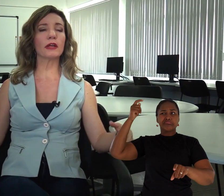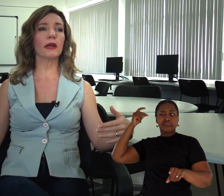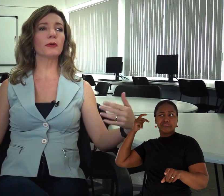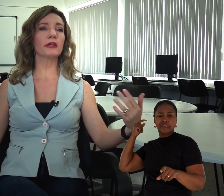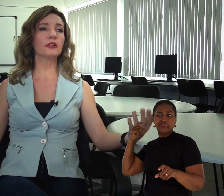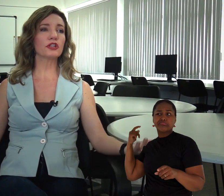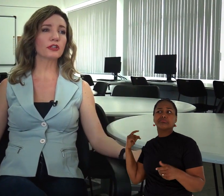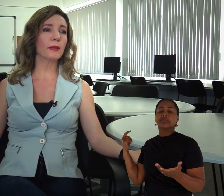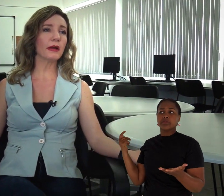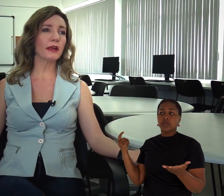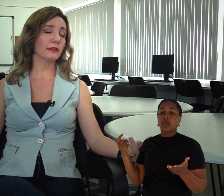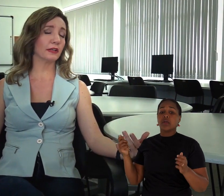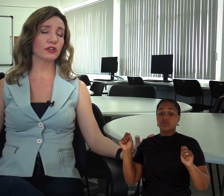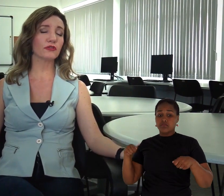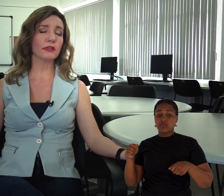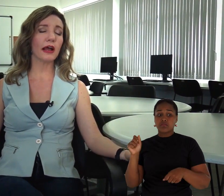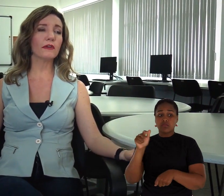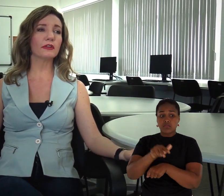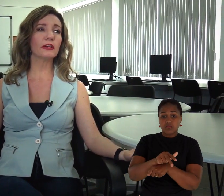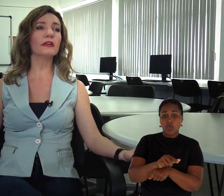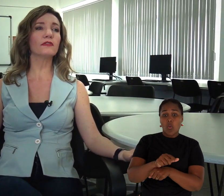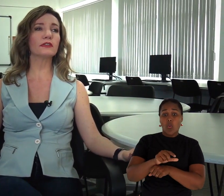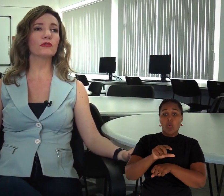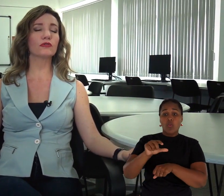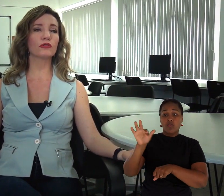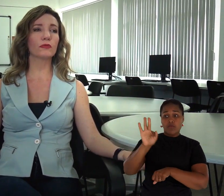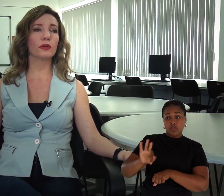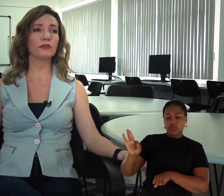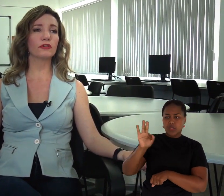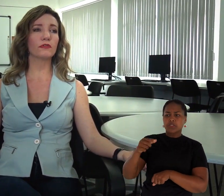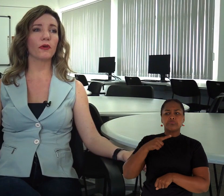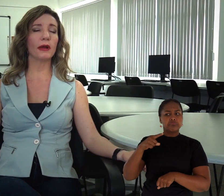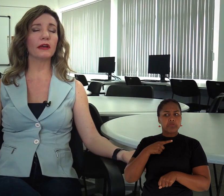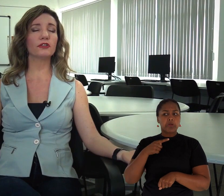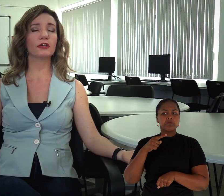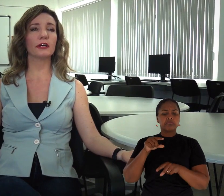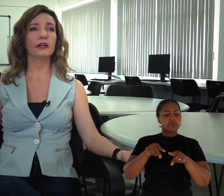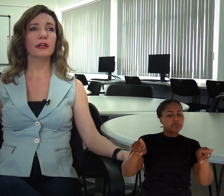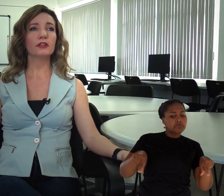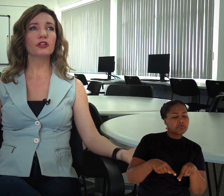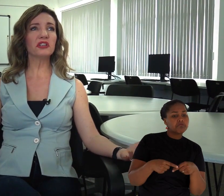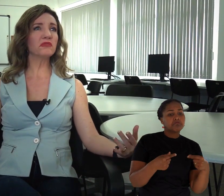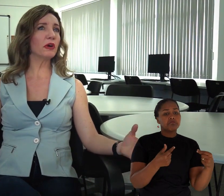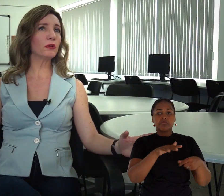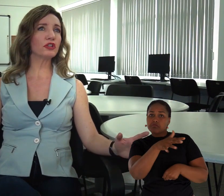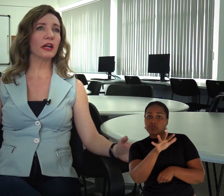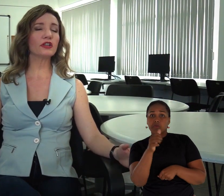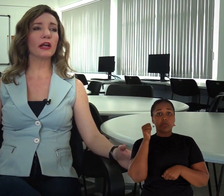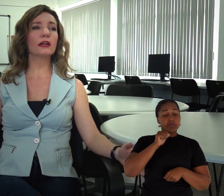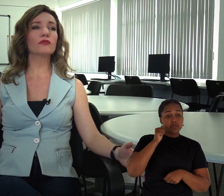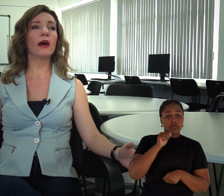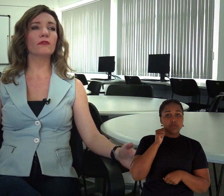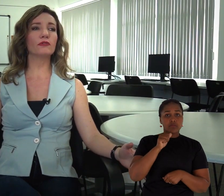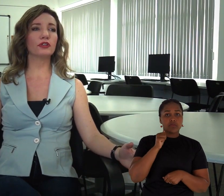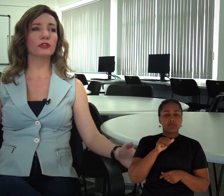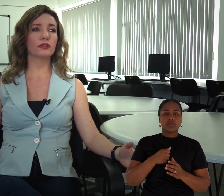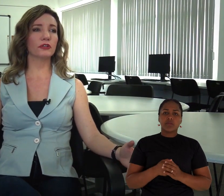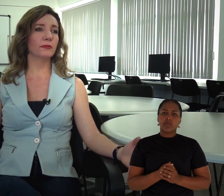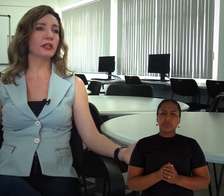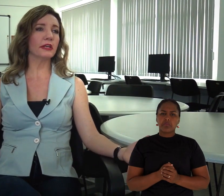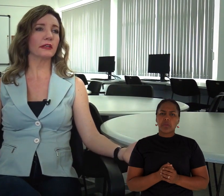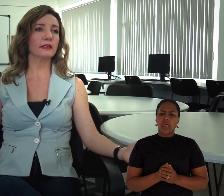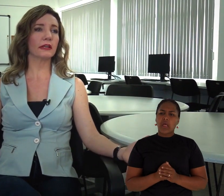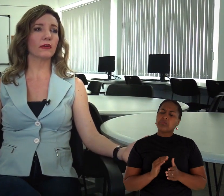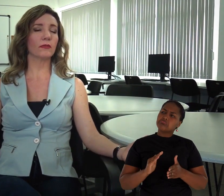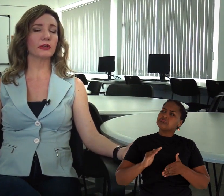situação. Na época que a gente estudava, fazia os cursos superiores de informática, tinha uma quantidade até razoável de